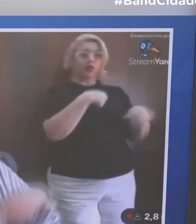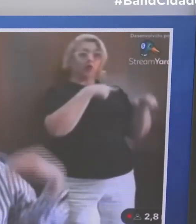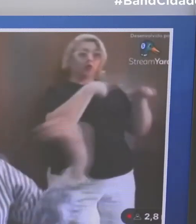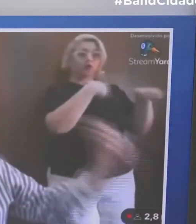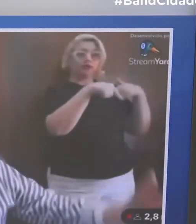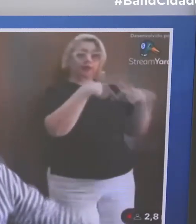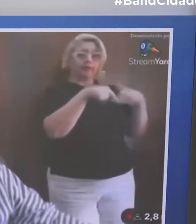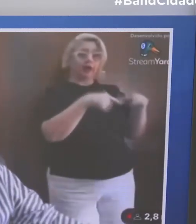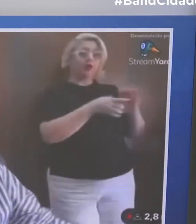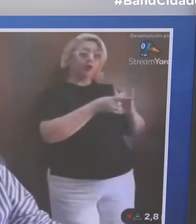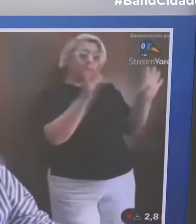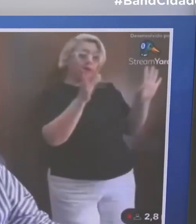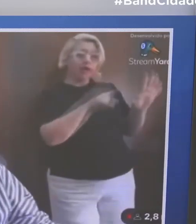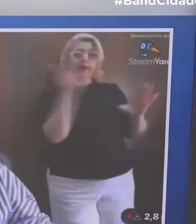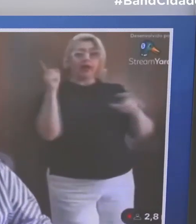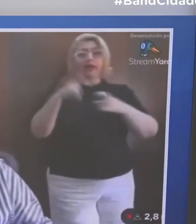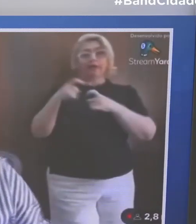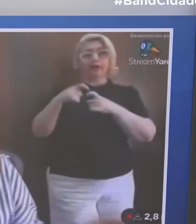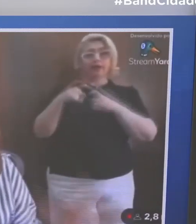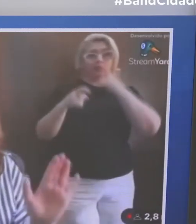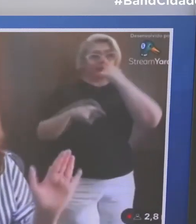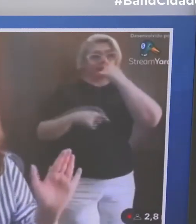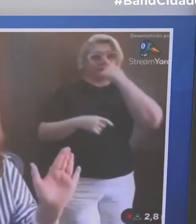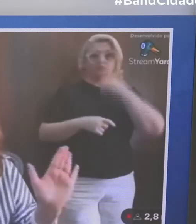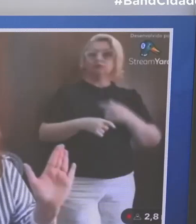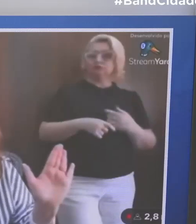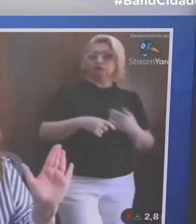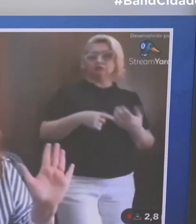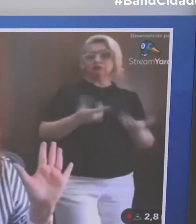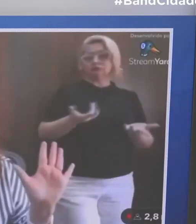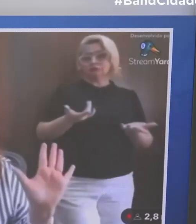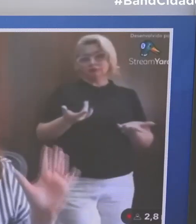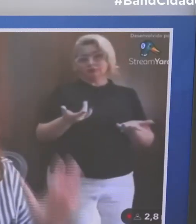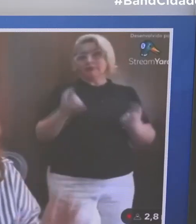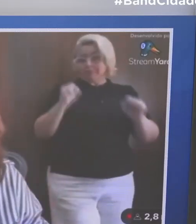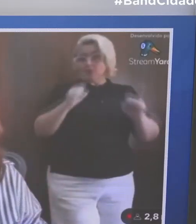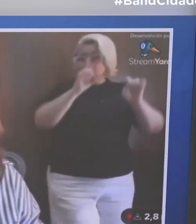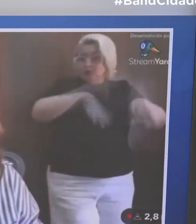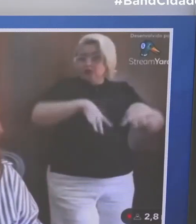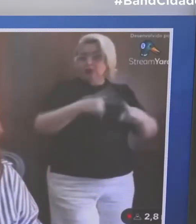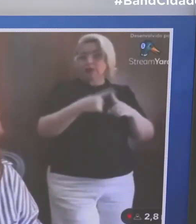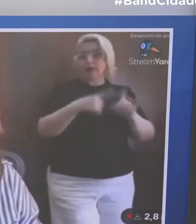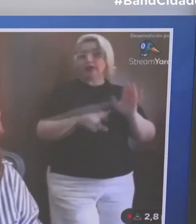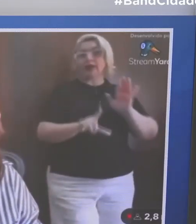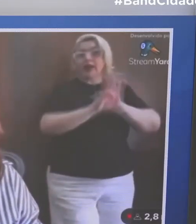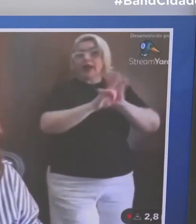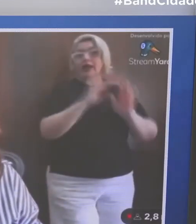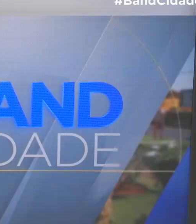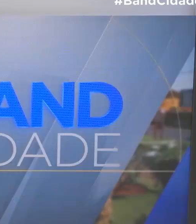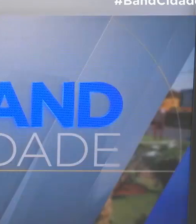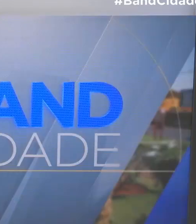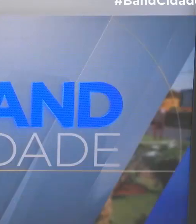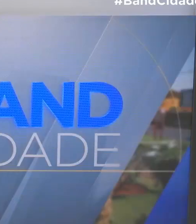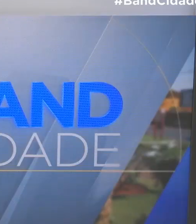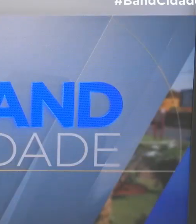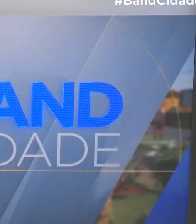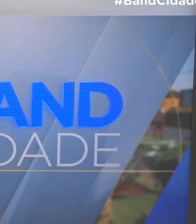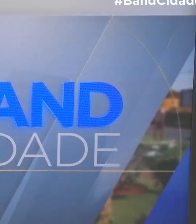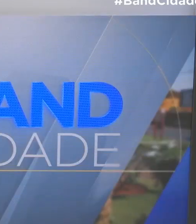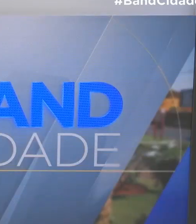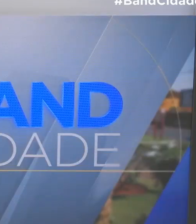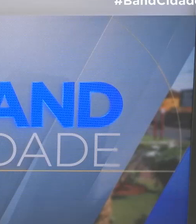teve muito esse senso ali neste momento a secretária de educação do Estado. Segue com você na Band